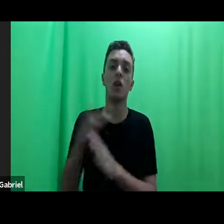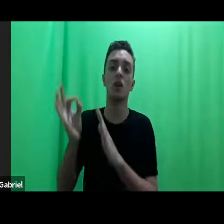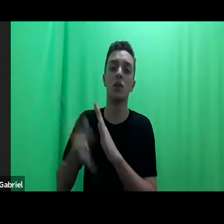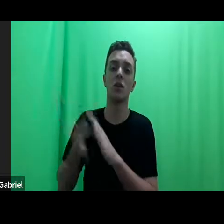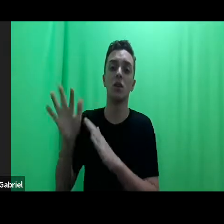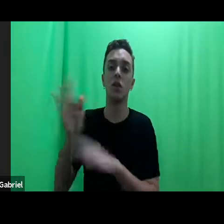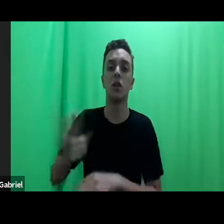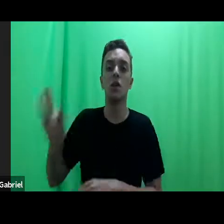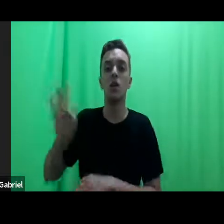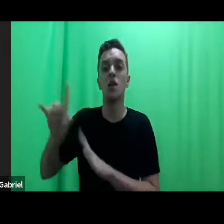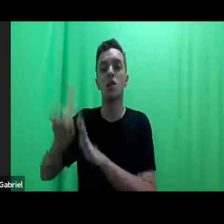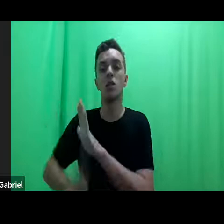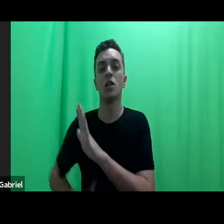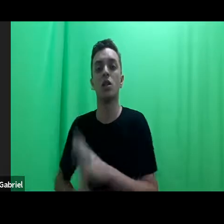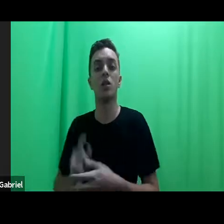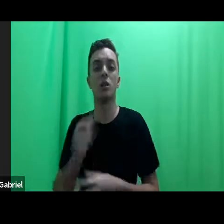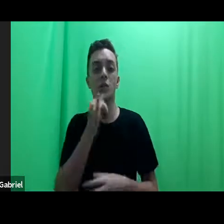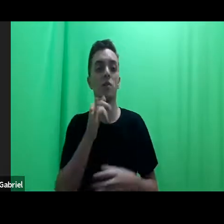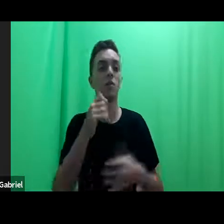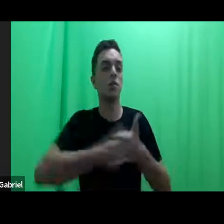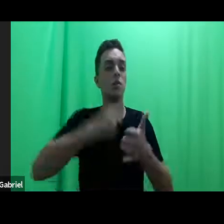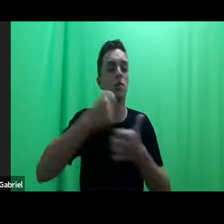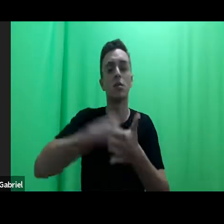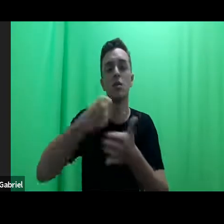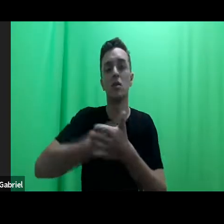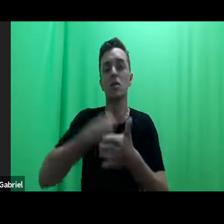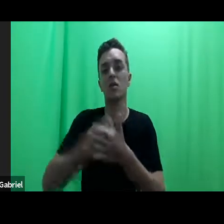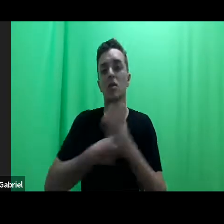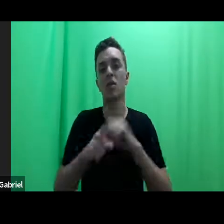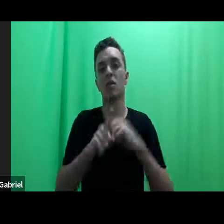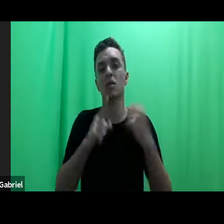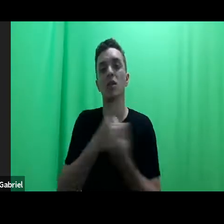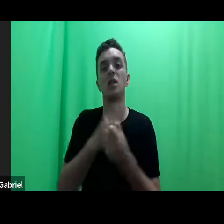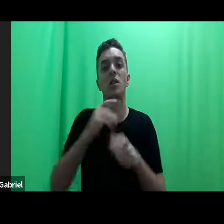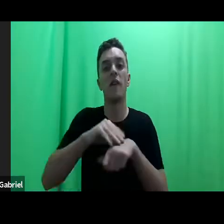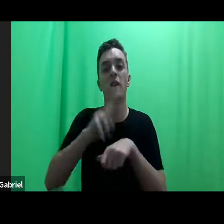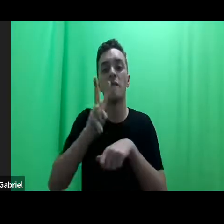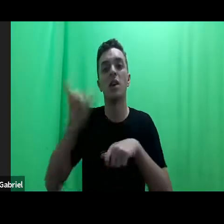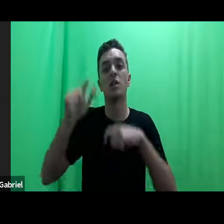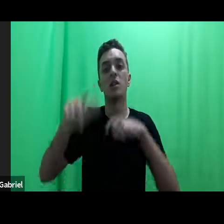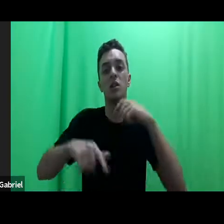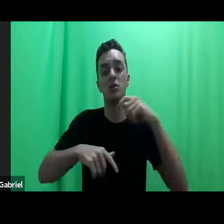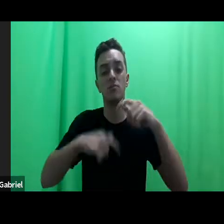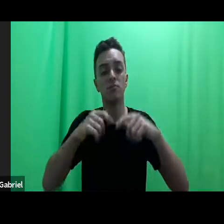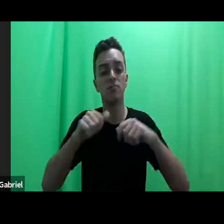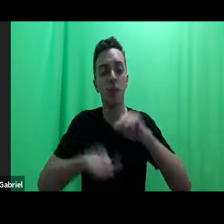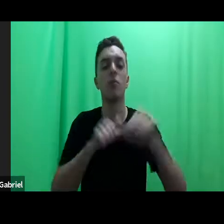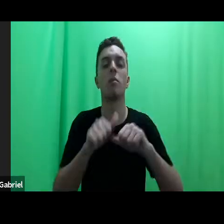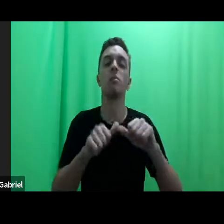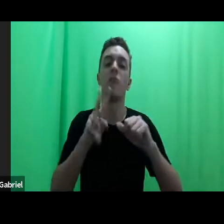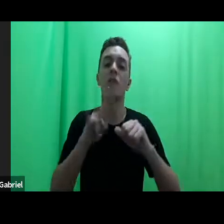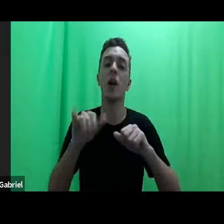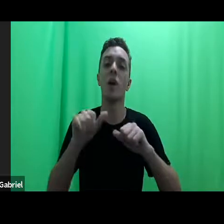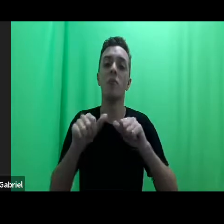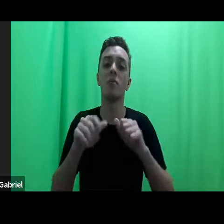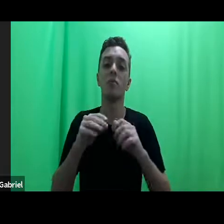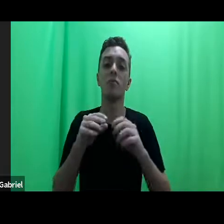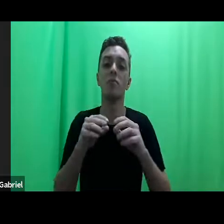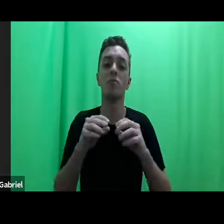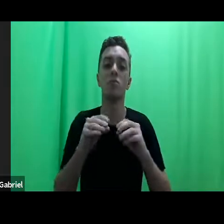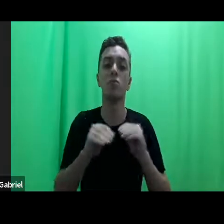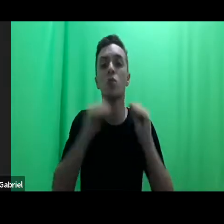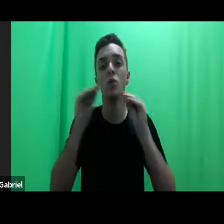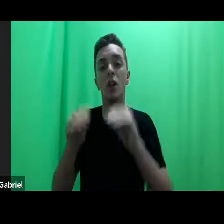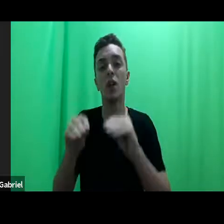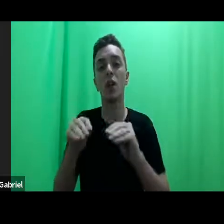direito no seio das lutas sociais transformadoras. E por isso que é importante que se vá